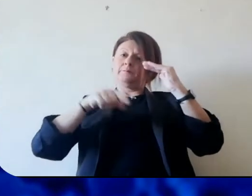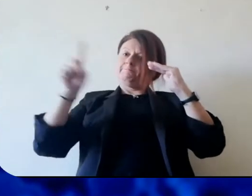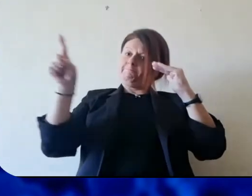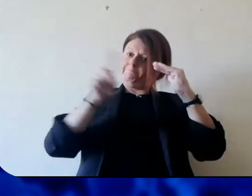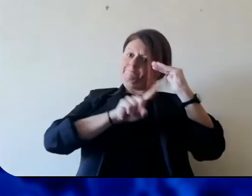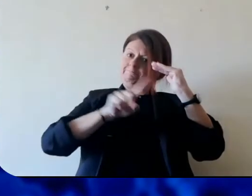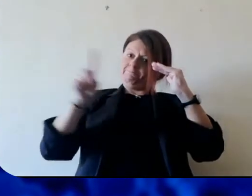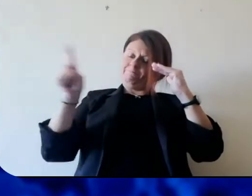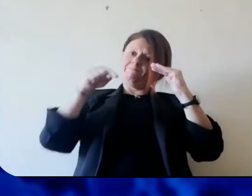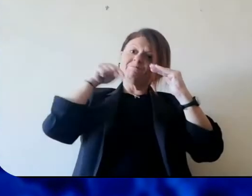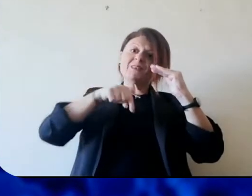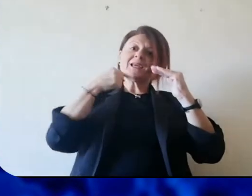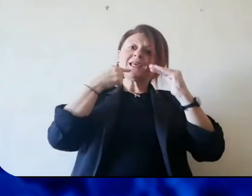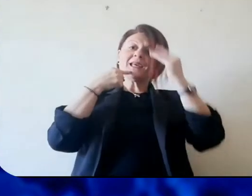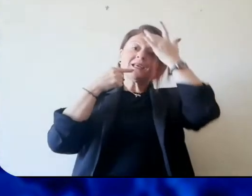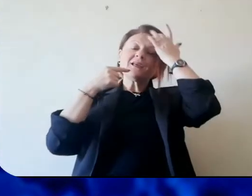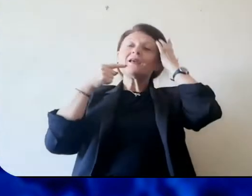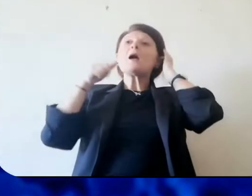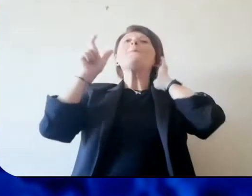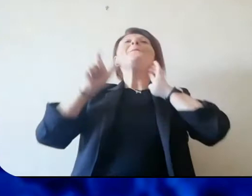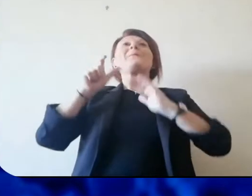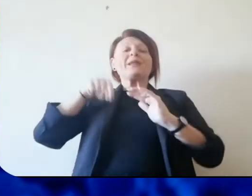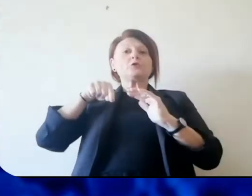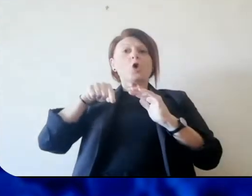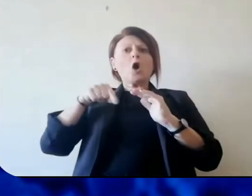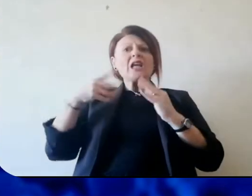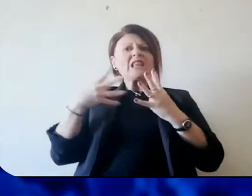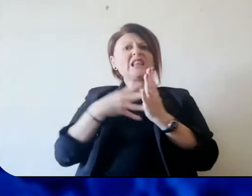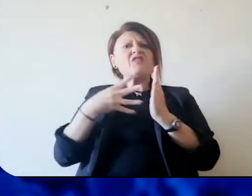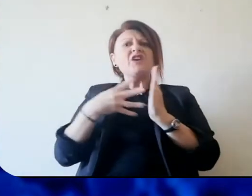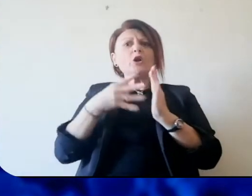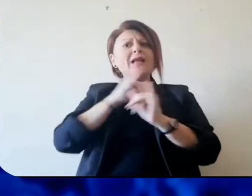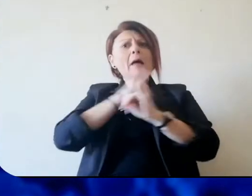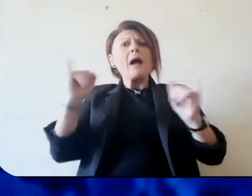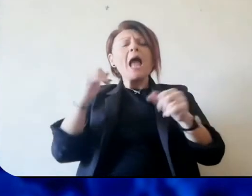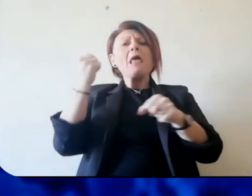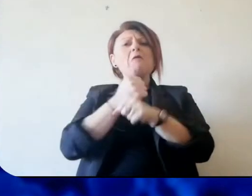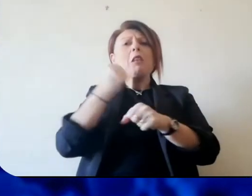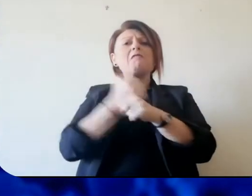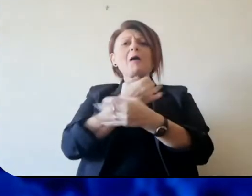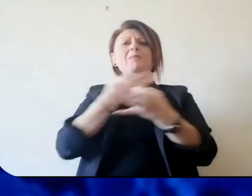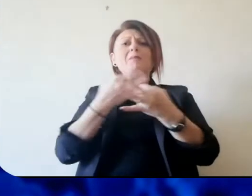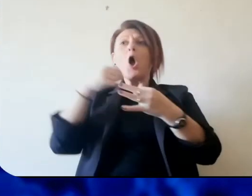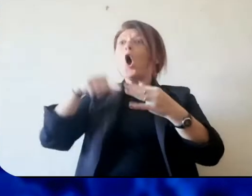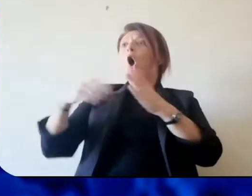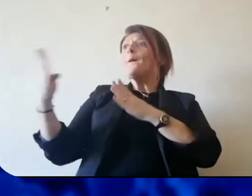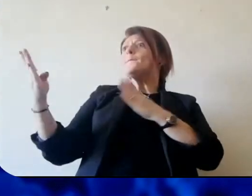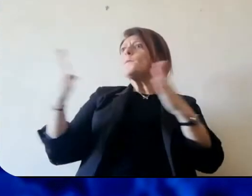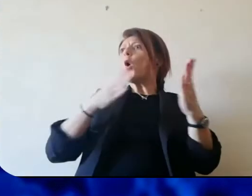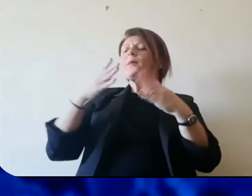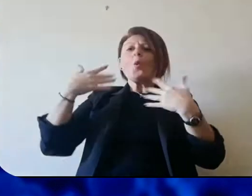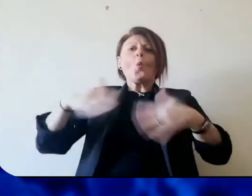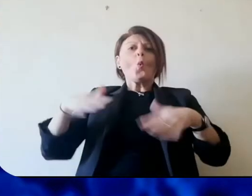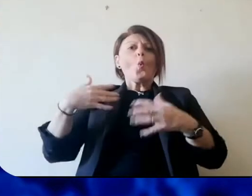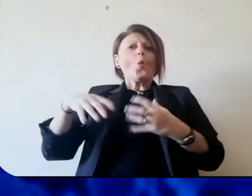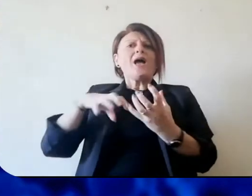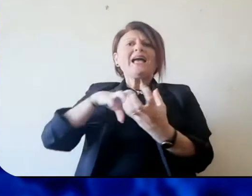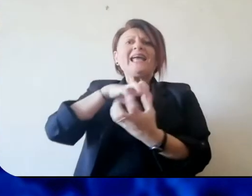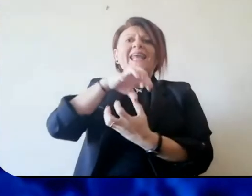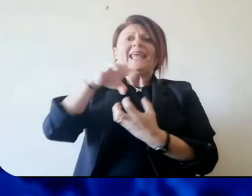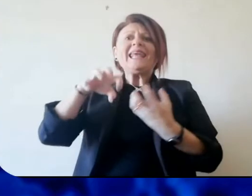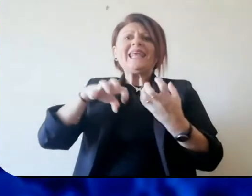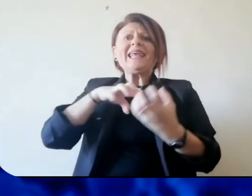soffre economicamente, anche gente che non aveva mai patito le difficoltà che sta patendo adesso, per cui sappiamo che c'è una